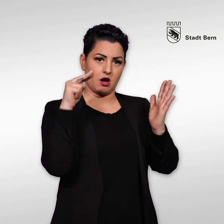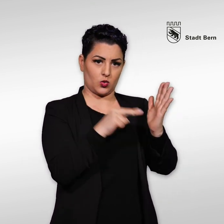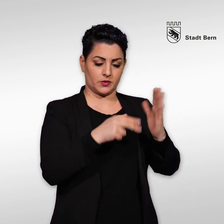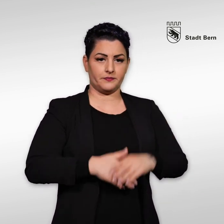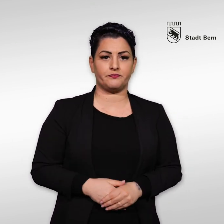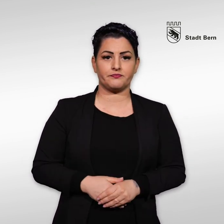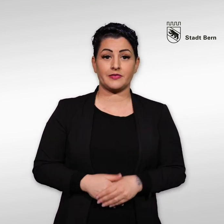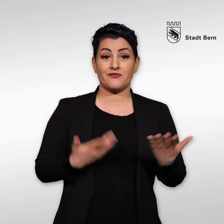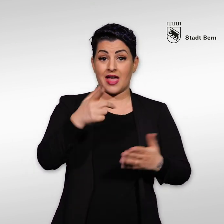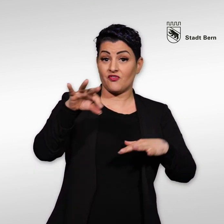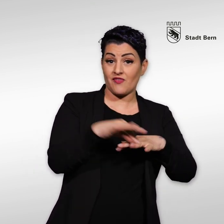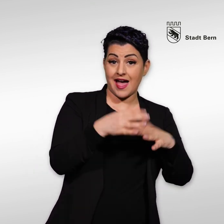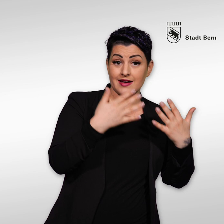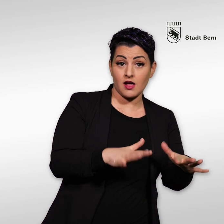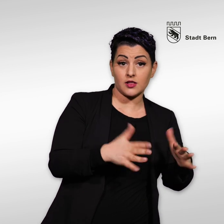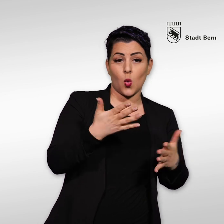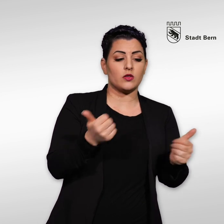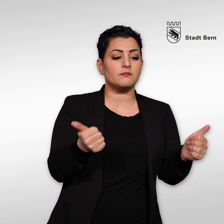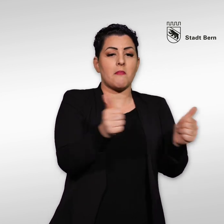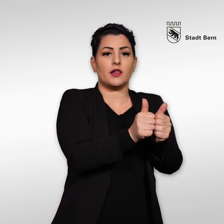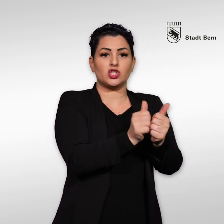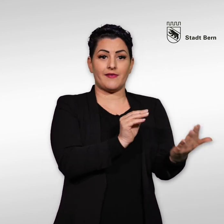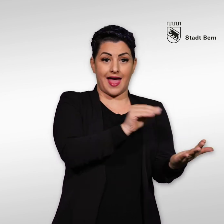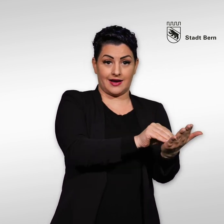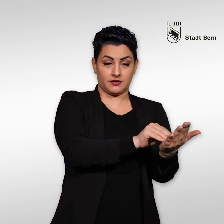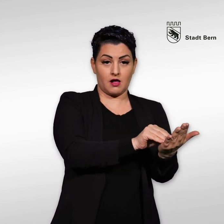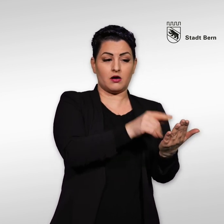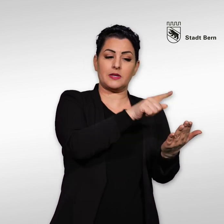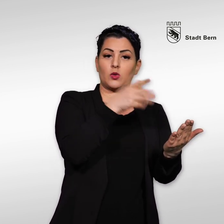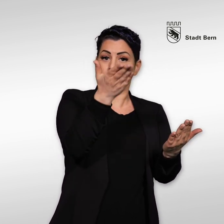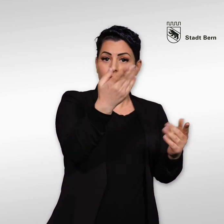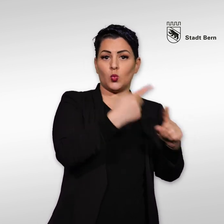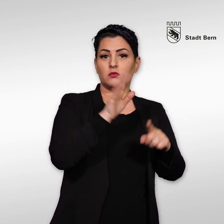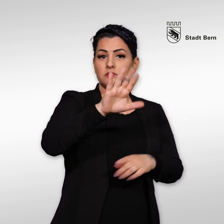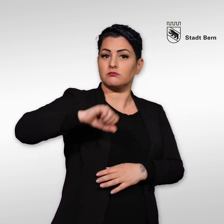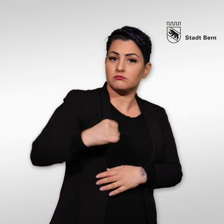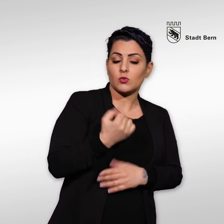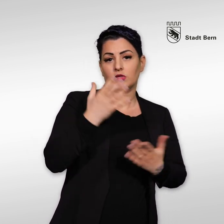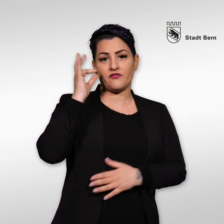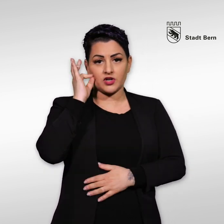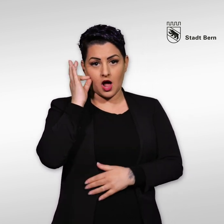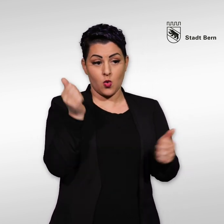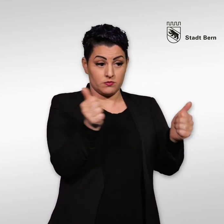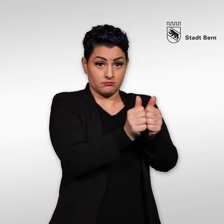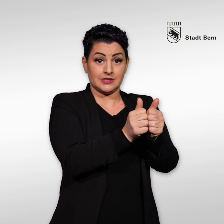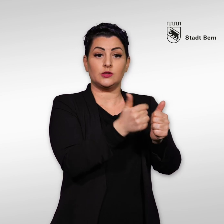Wenn Sie verheiratet oder in einer eingetragenen Partnerschaft leben, haben Sie und Ihr Partner oder Ihre Partnerin eine